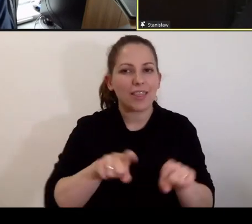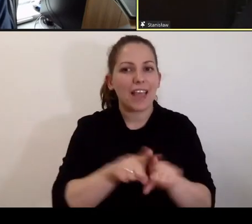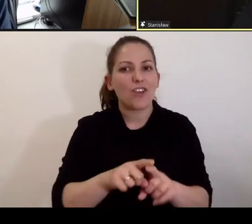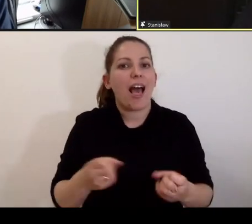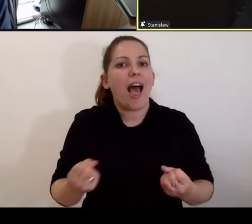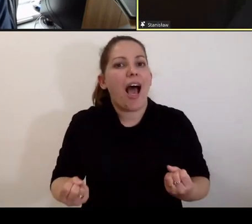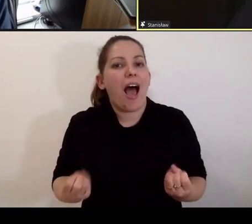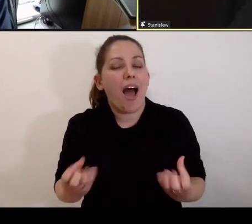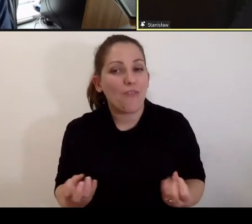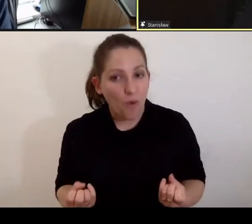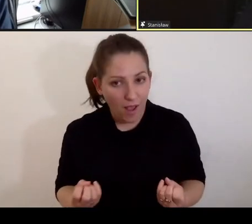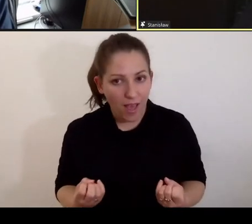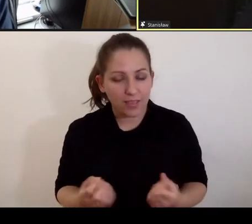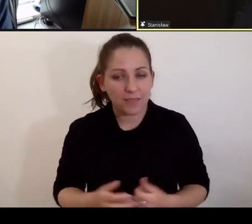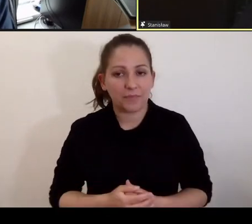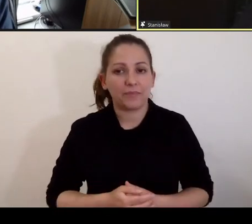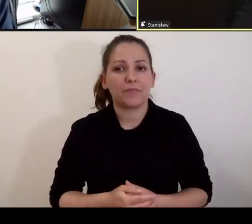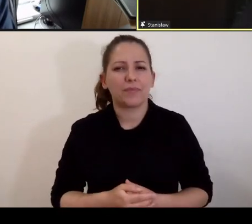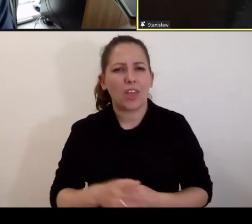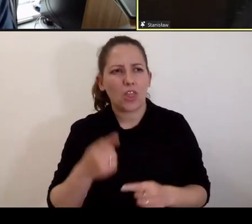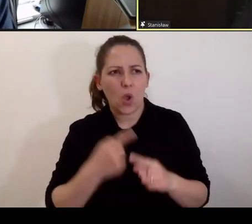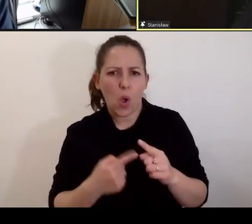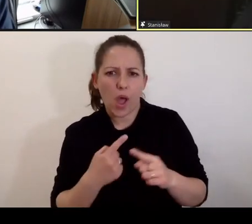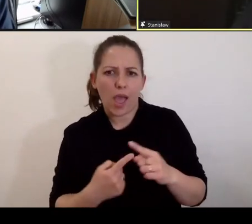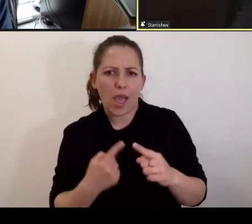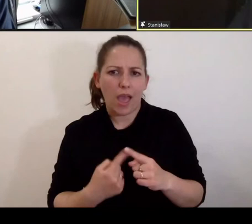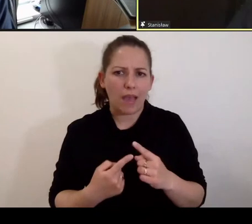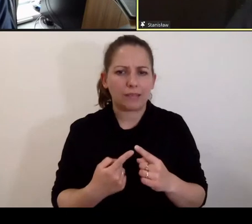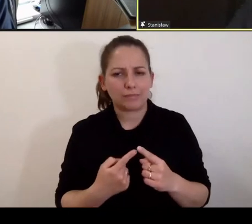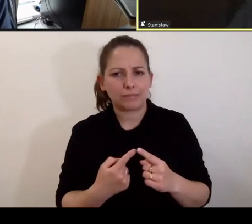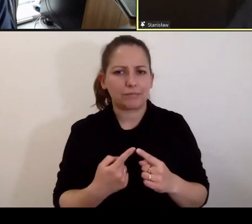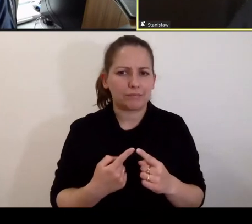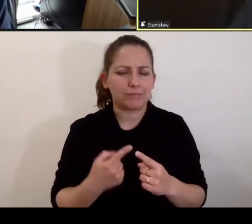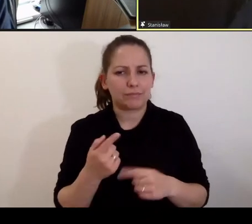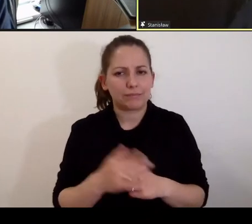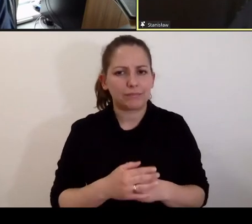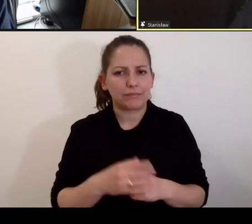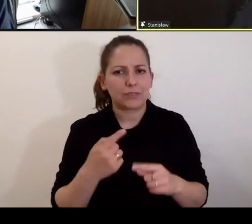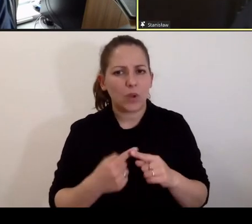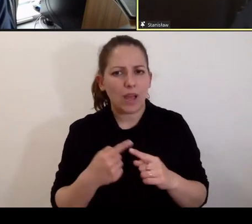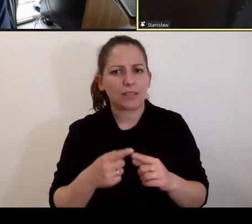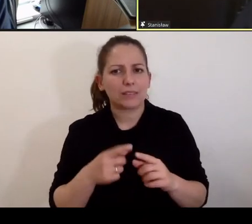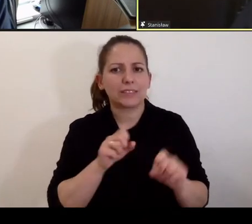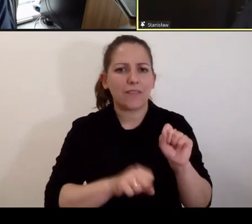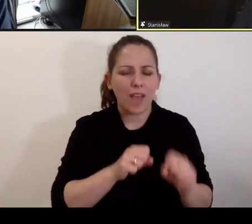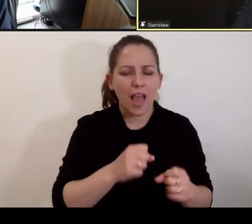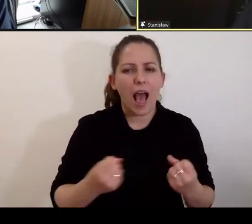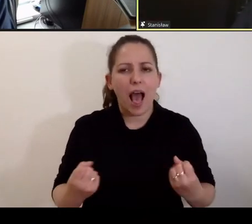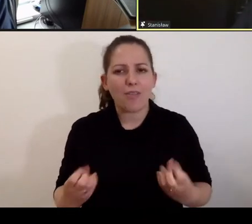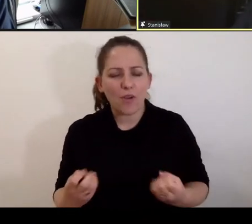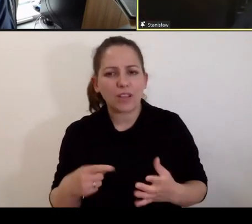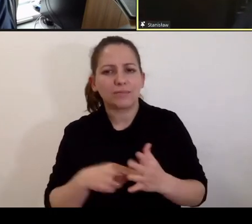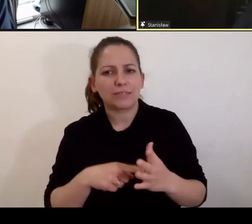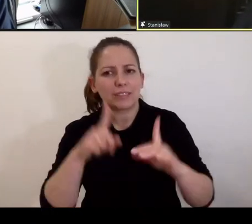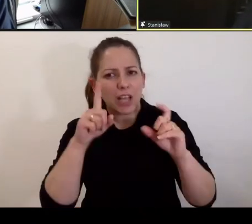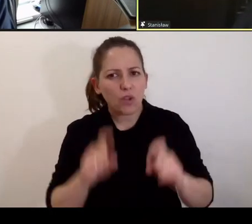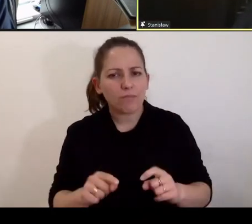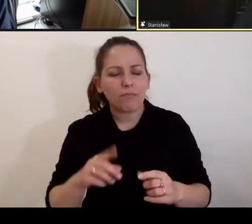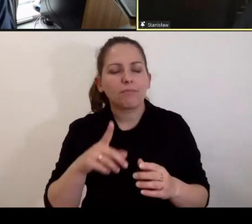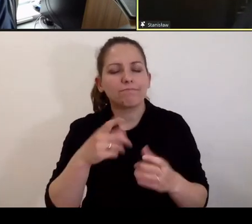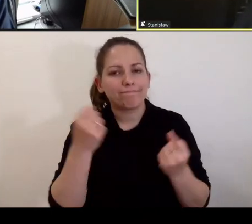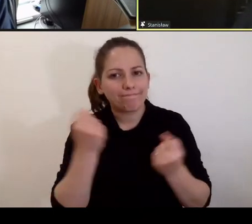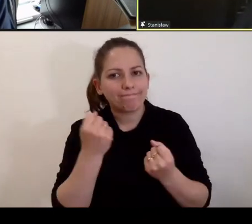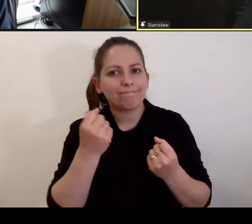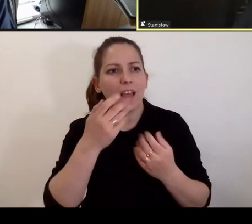adwokatów, którzy troszkę po nie w czasie, zarówno sędziowie, jak i adwokaci zaczynają doceniać